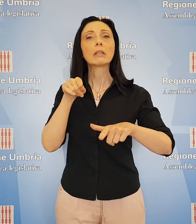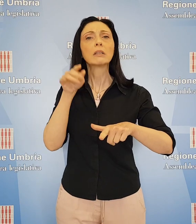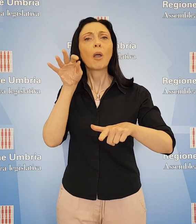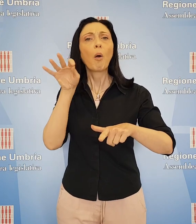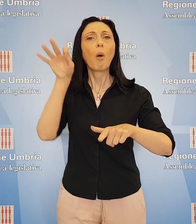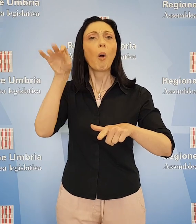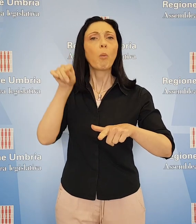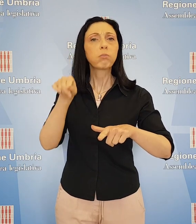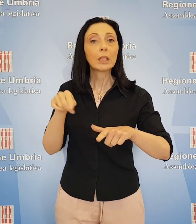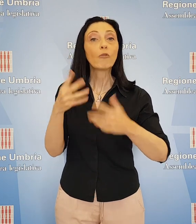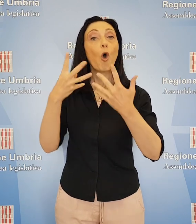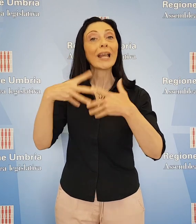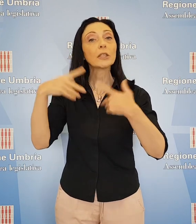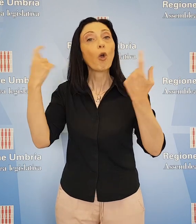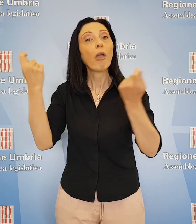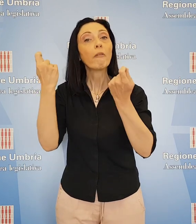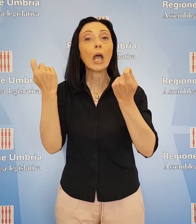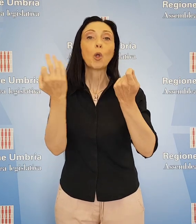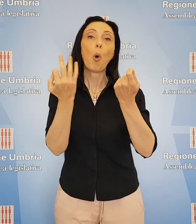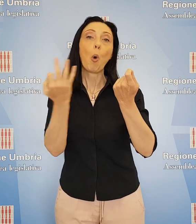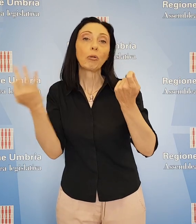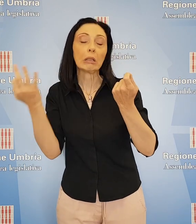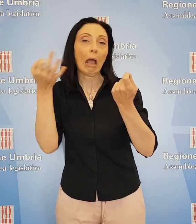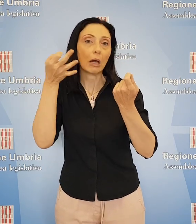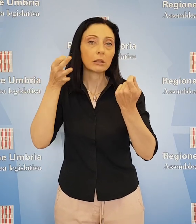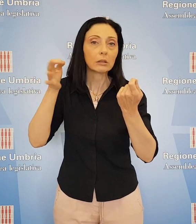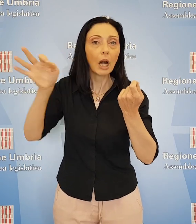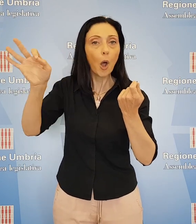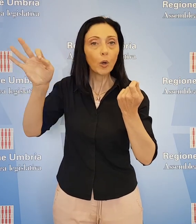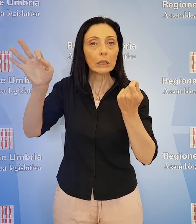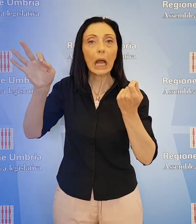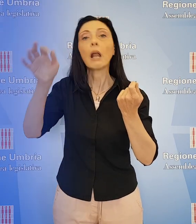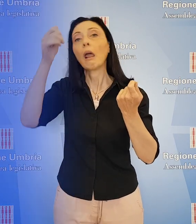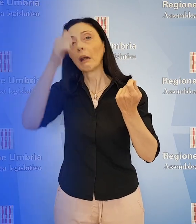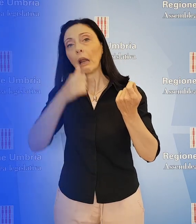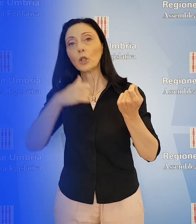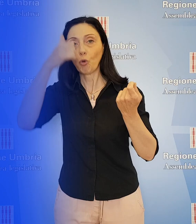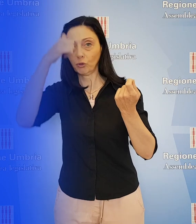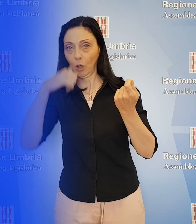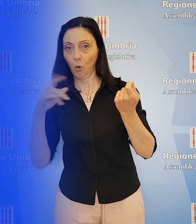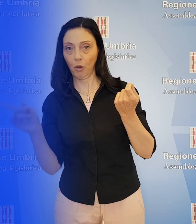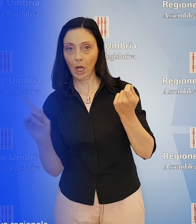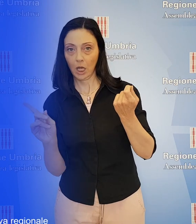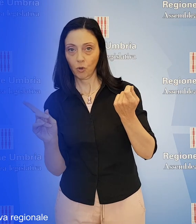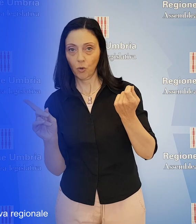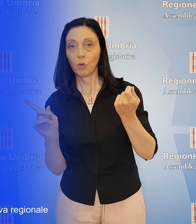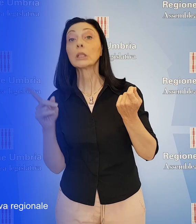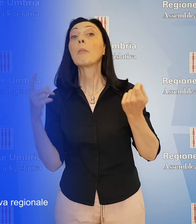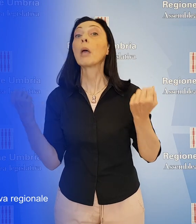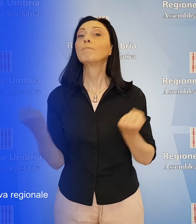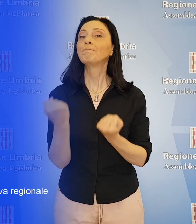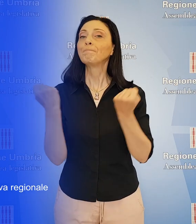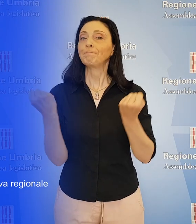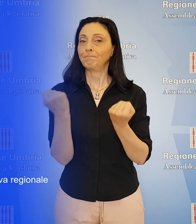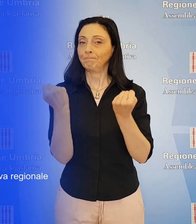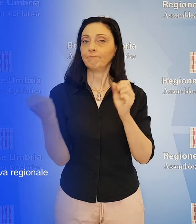finalizzate all'organizzazione di eventi ordinari e straordinari laici e religiosi che promuovano il brand della